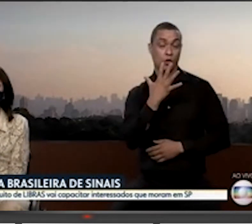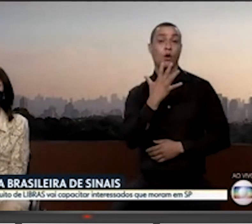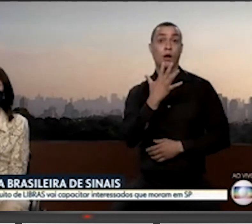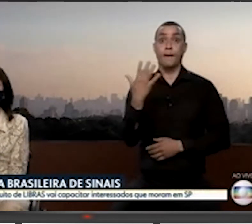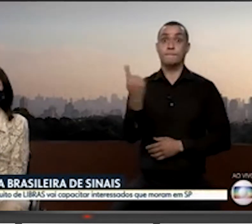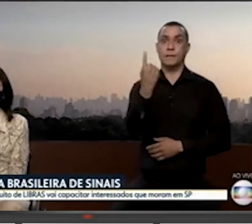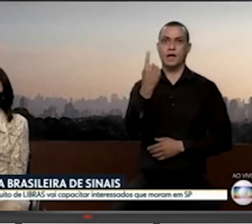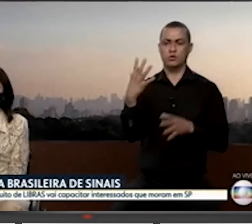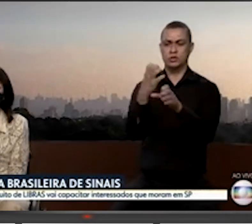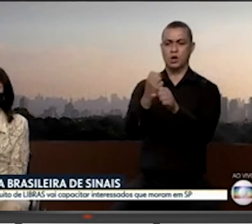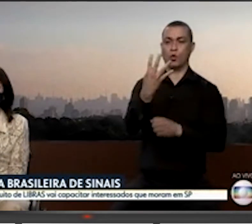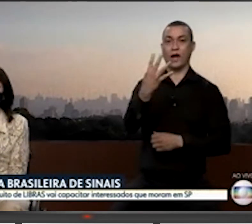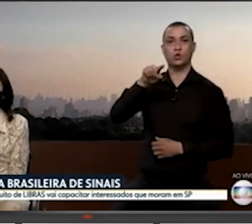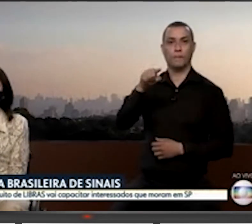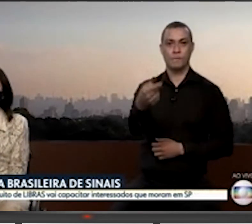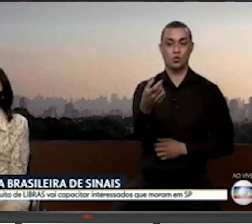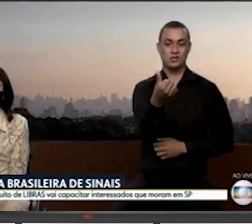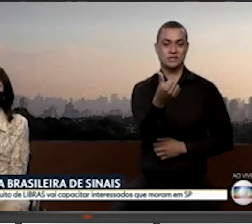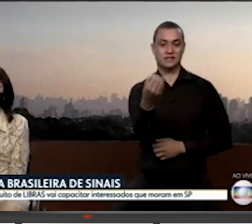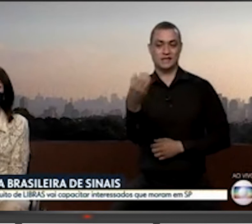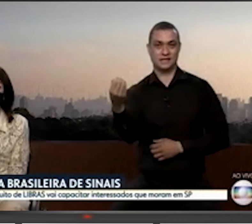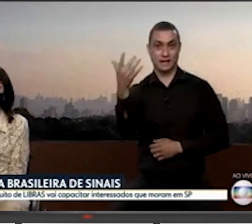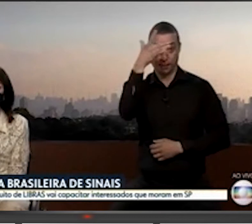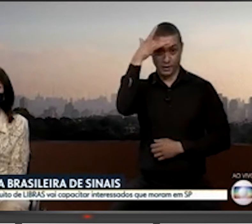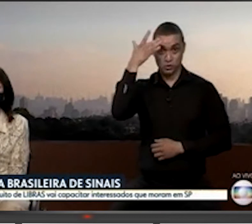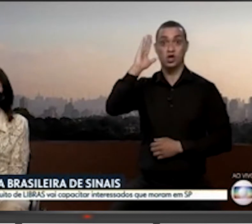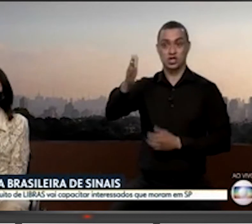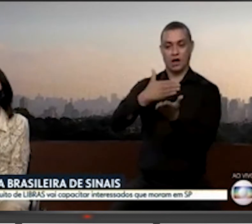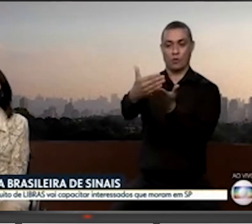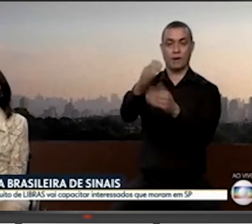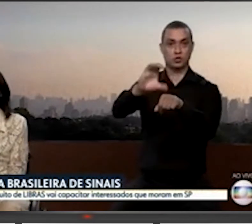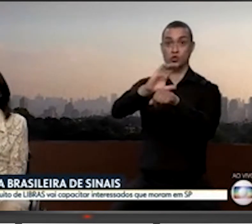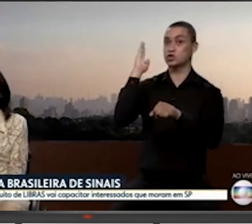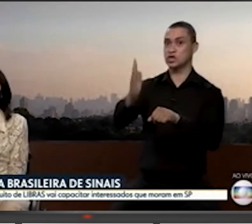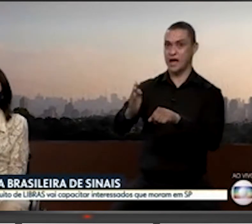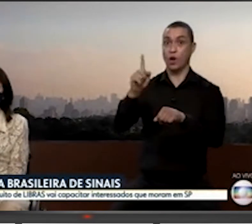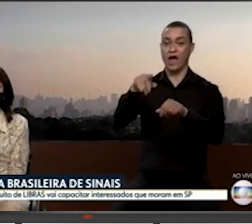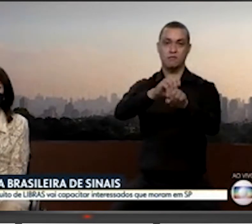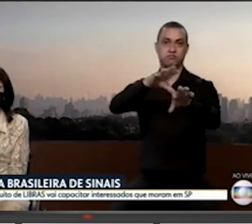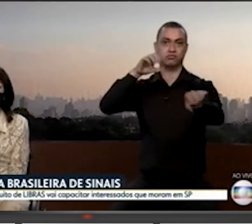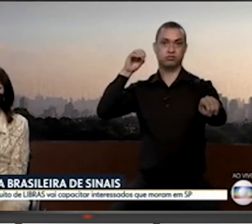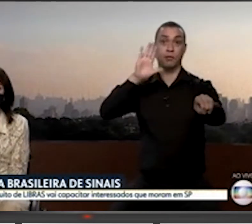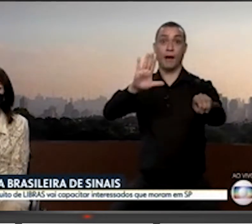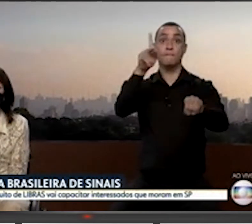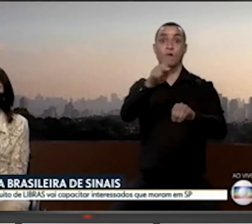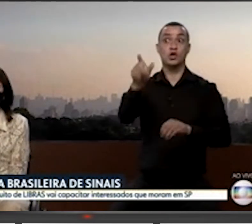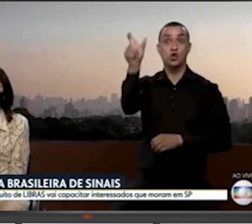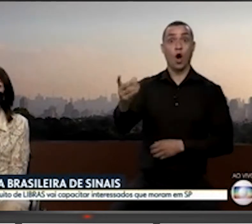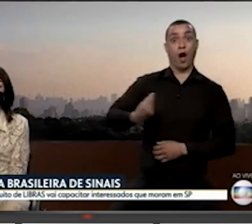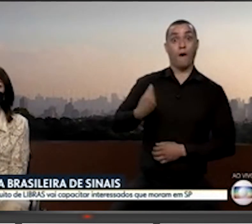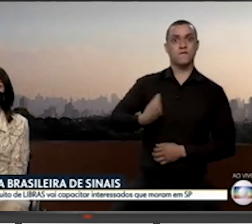4.600 pessoas já começam o curso, é um curso online, mas com professor ao vivo. E como o número